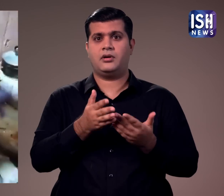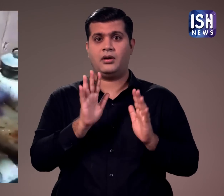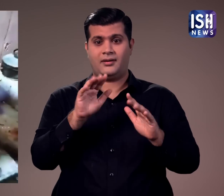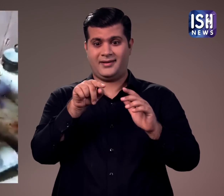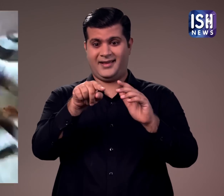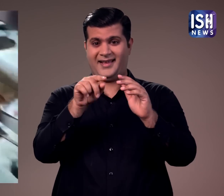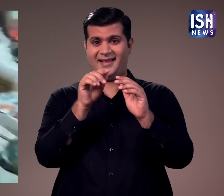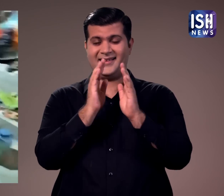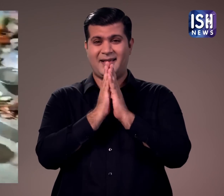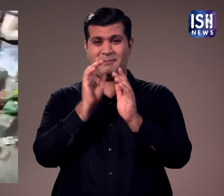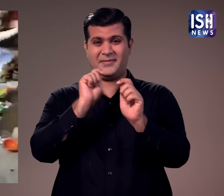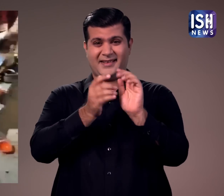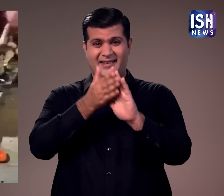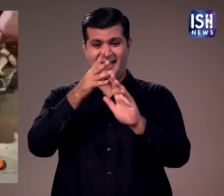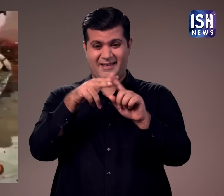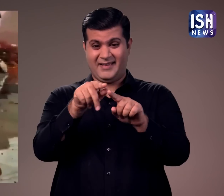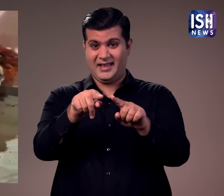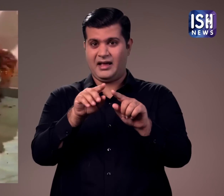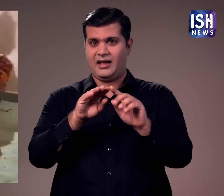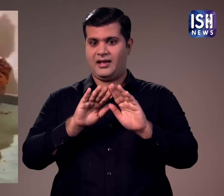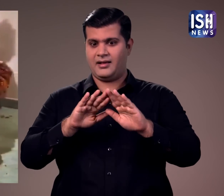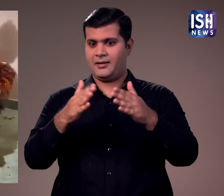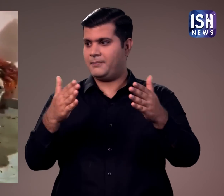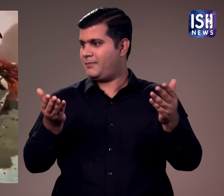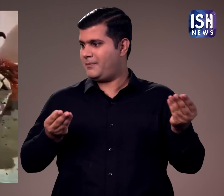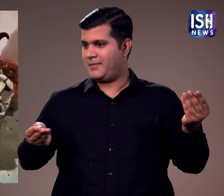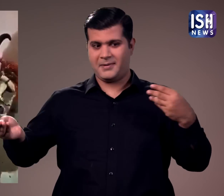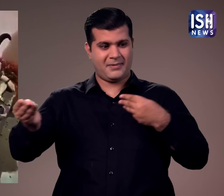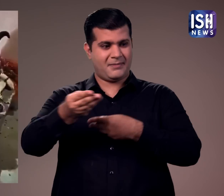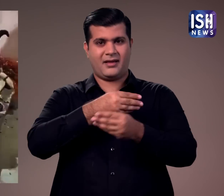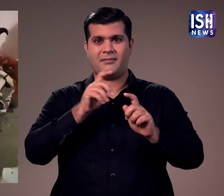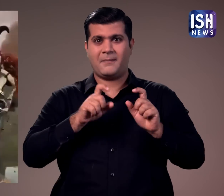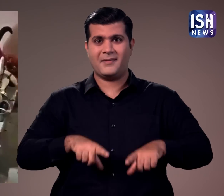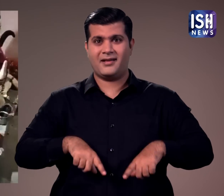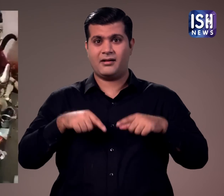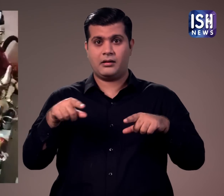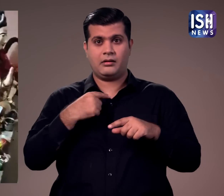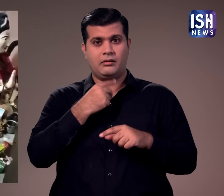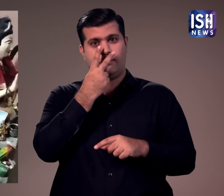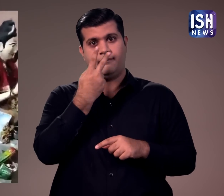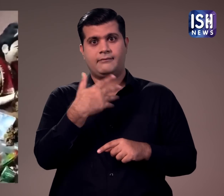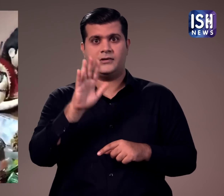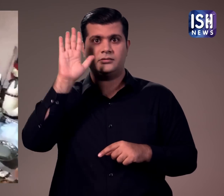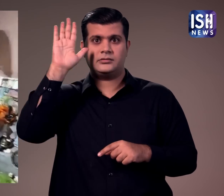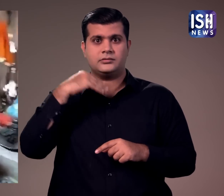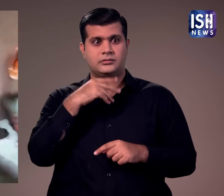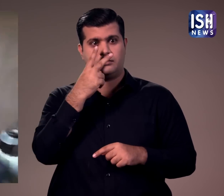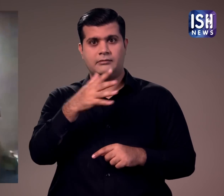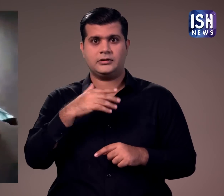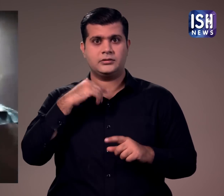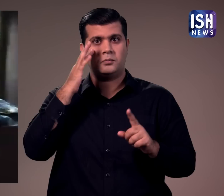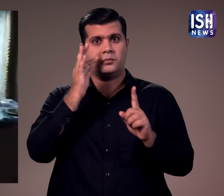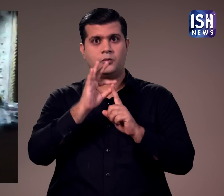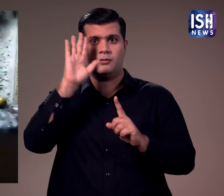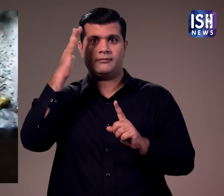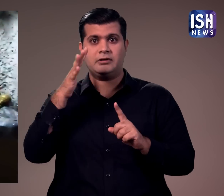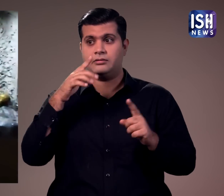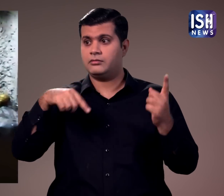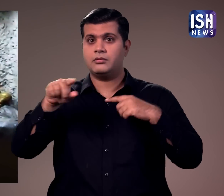मंदिर के आसपास रहने वाले प्रत्यक्षदर्श्यों ने बताया कि उन्होंने देखा कि 6-8